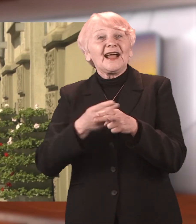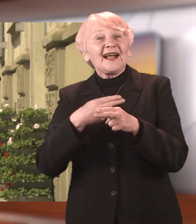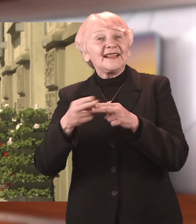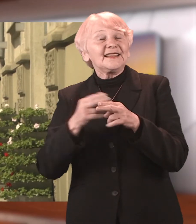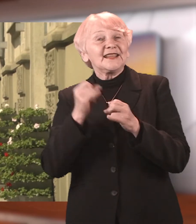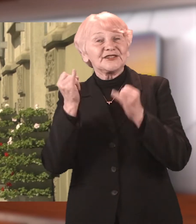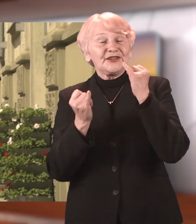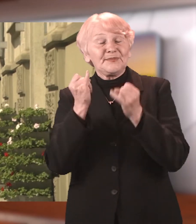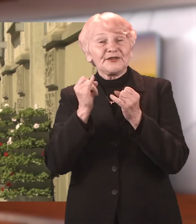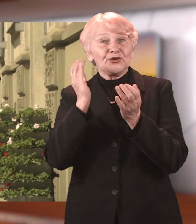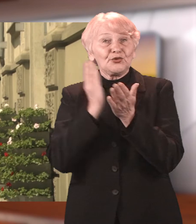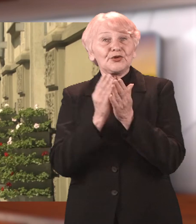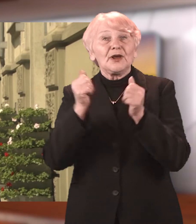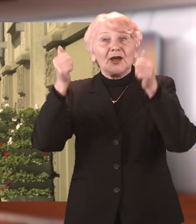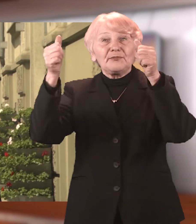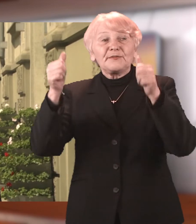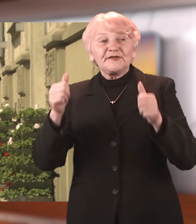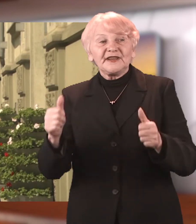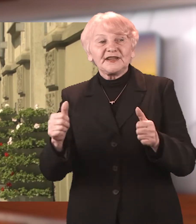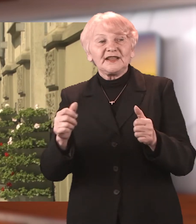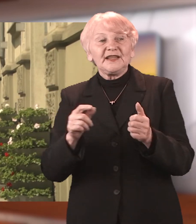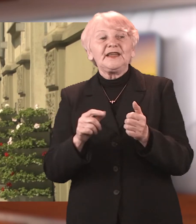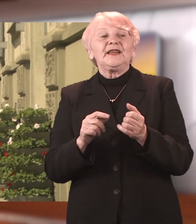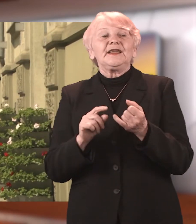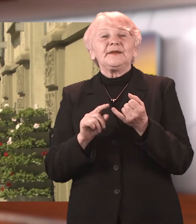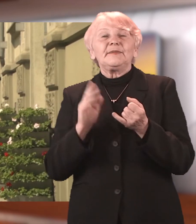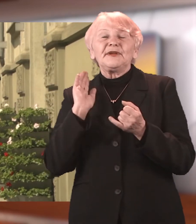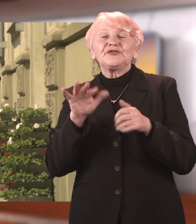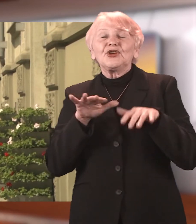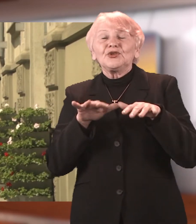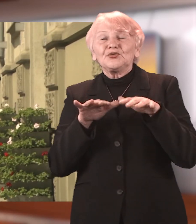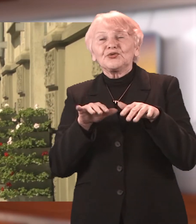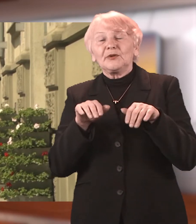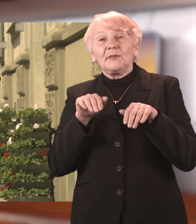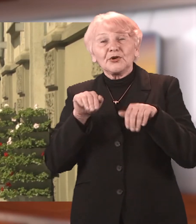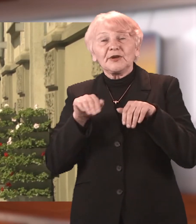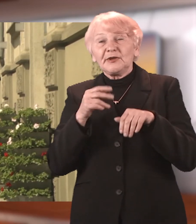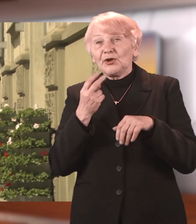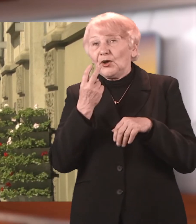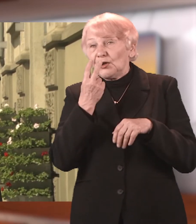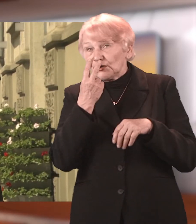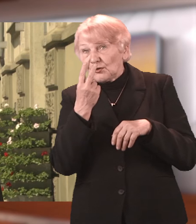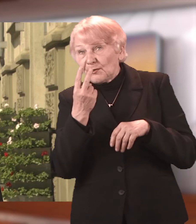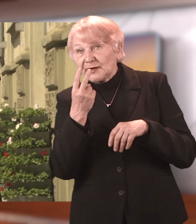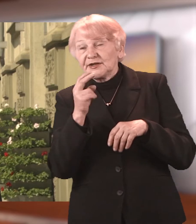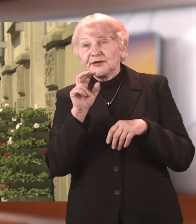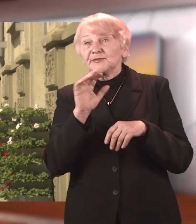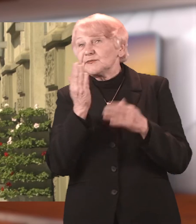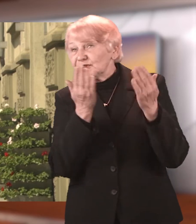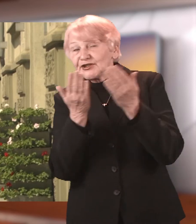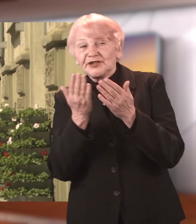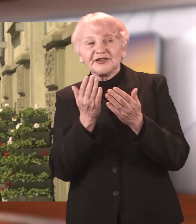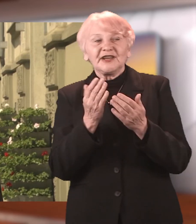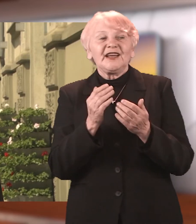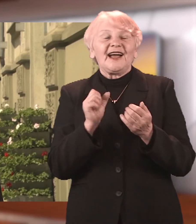informacyjnych. Zachęcam do tego, aby zapoznać się z tym programem, bo naprawdę będzie się działo bardzo dużo w Raciborzu. A tym takim mocnym akcentem na